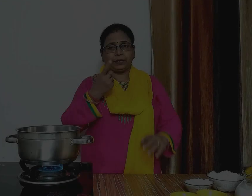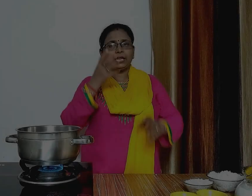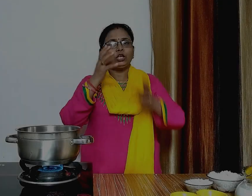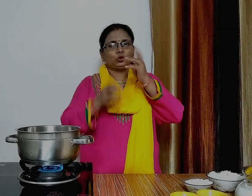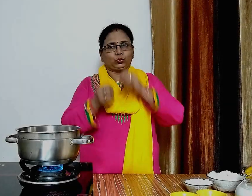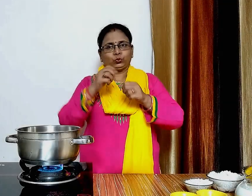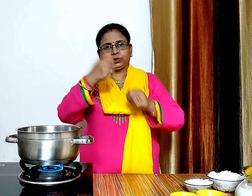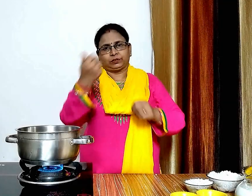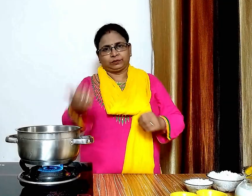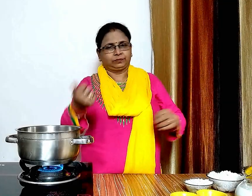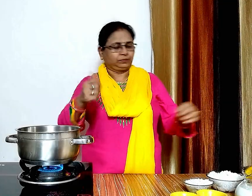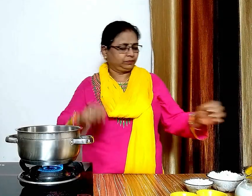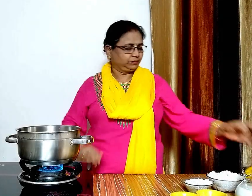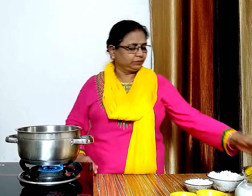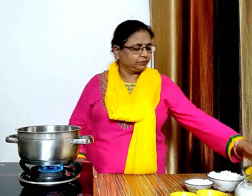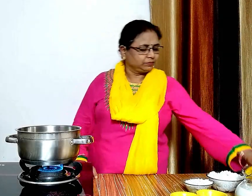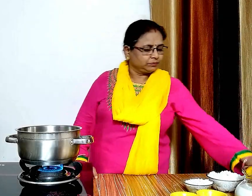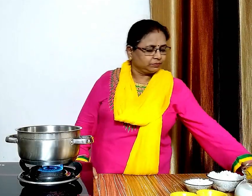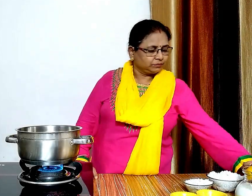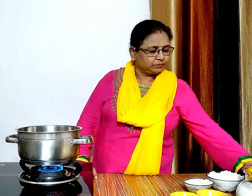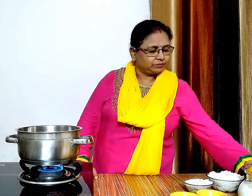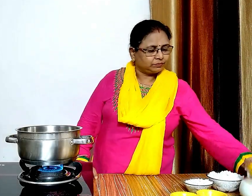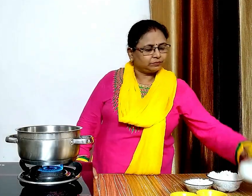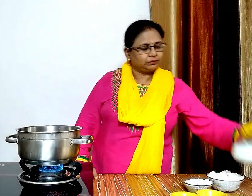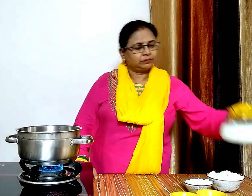ताबुदान खीर बनाने के लिए सबसे पहले दूद को बाल लेंगे